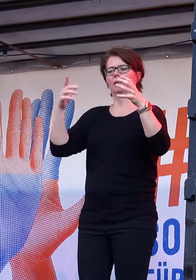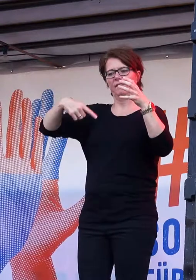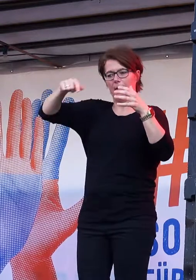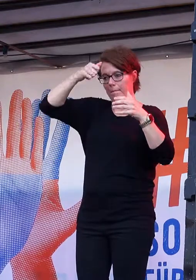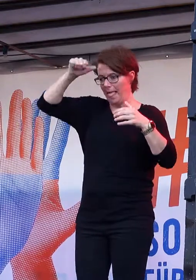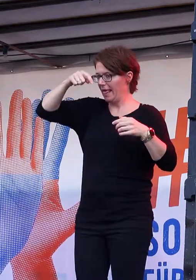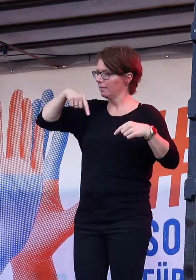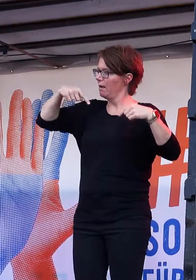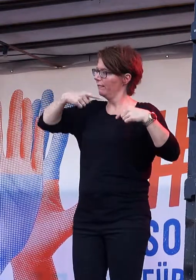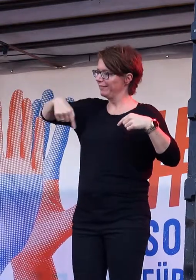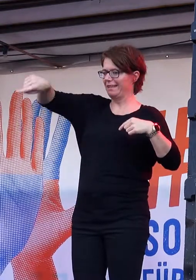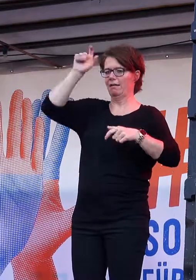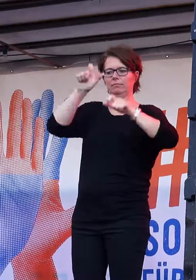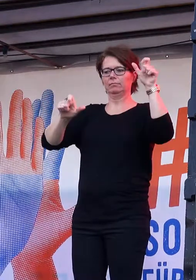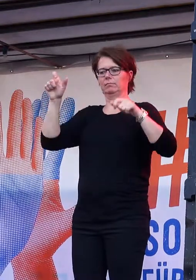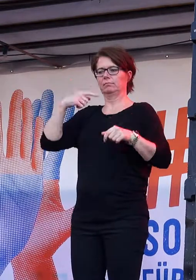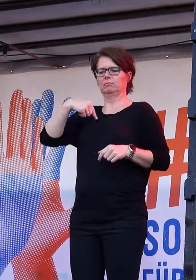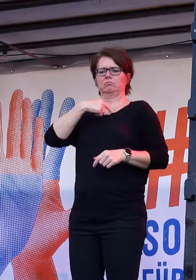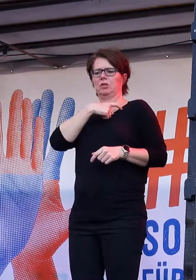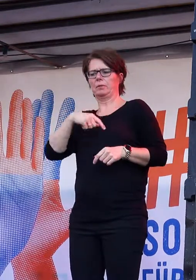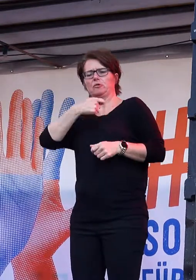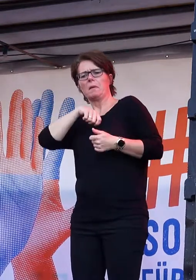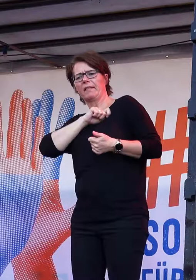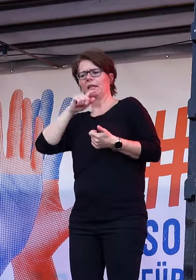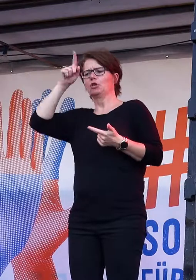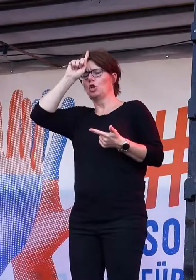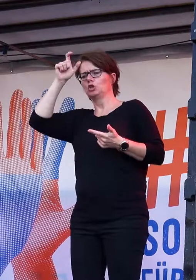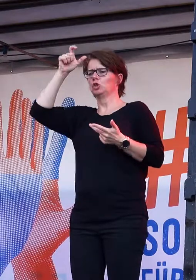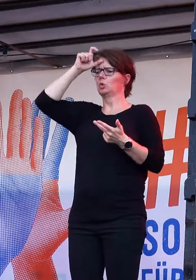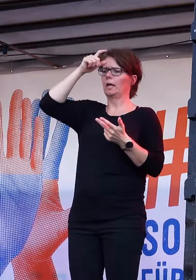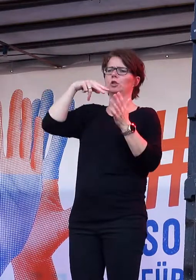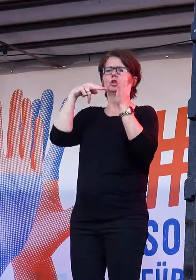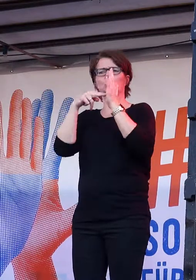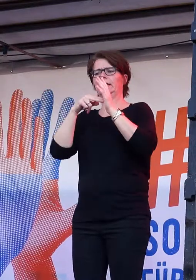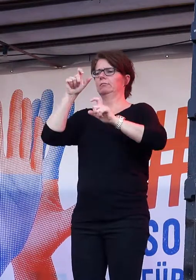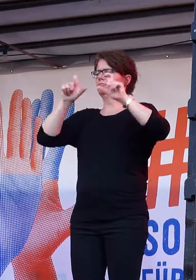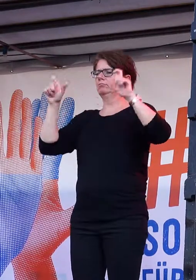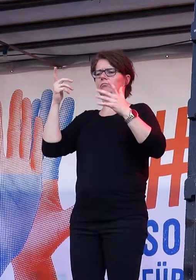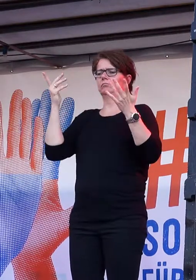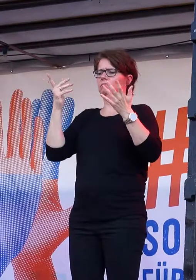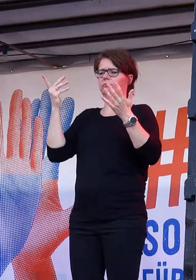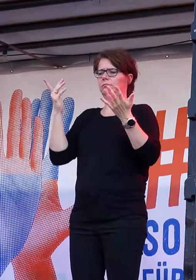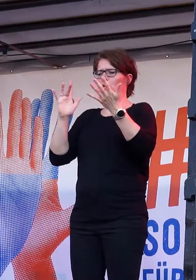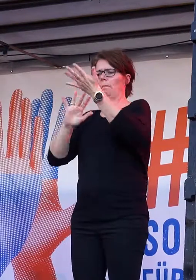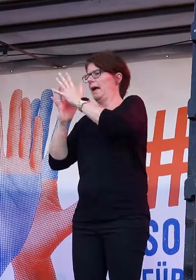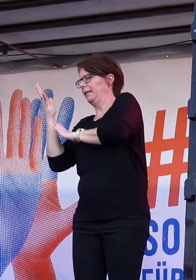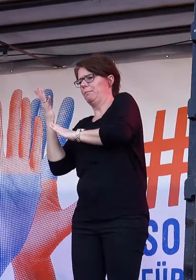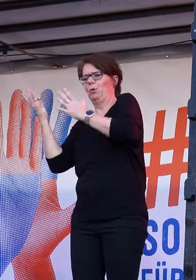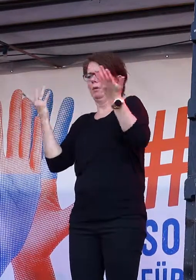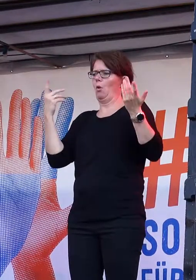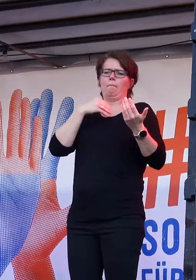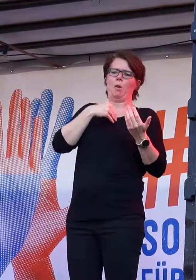Egal ob sie spanische, deutsche, türkische, syrische, brandenburgische, polnische oder